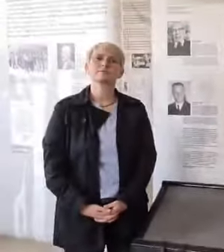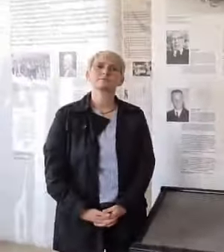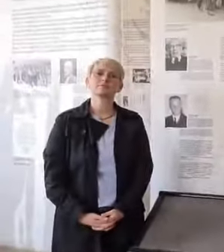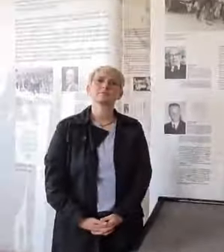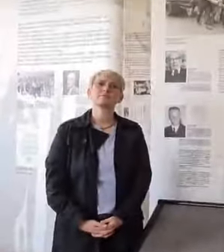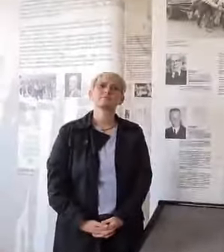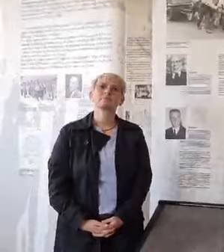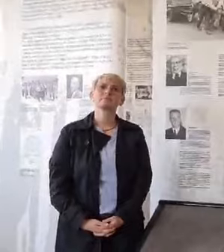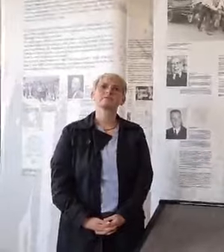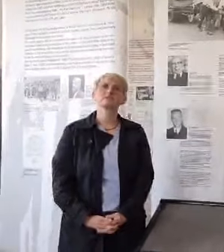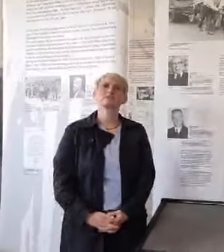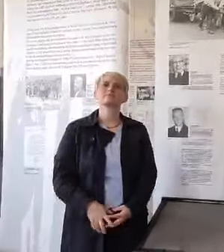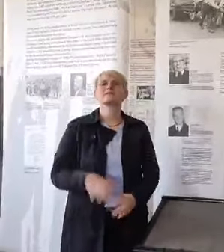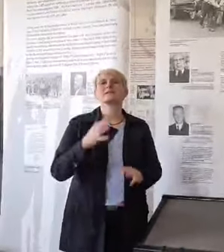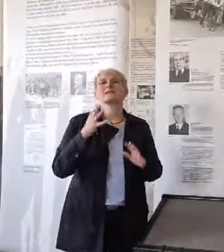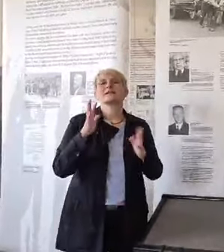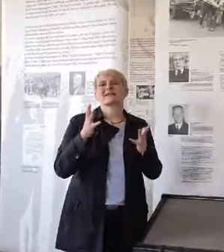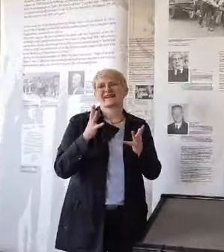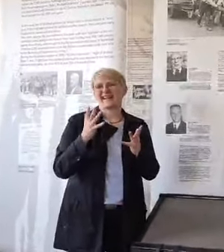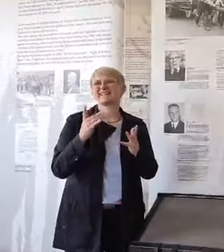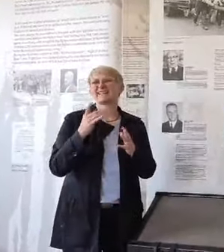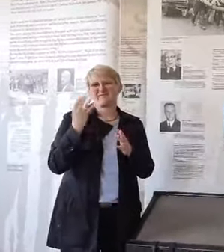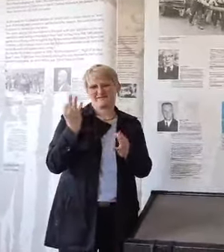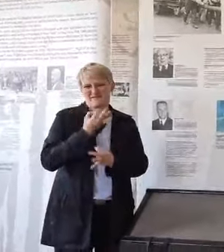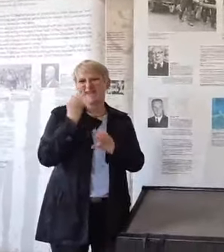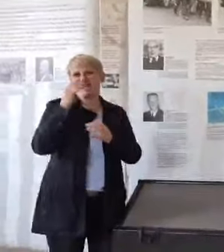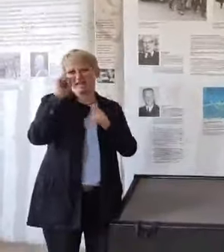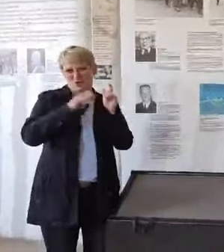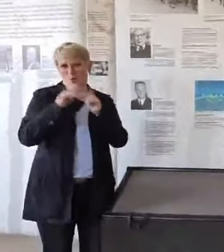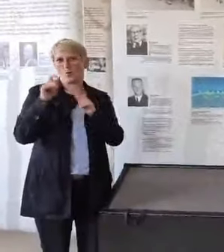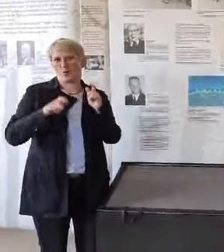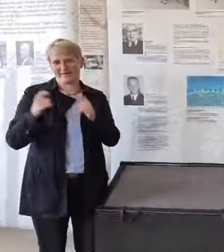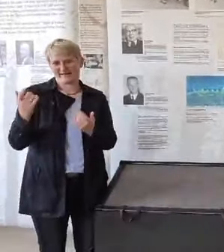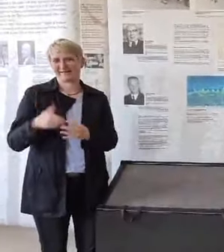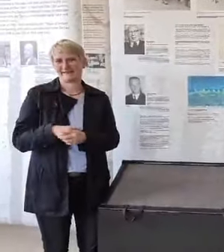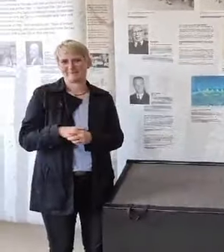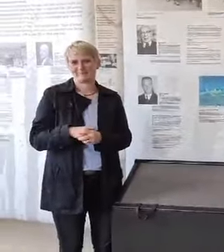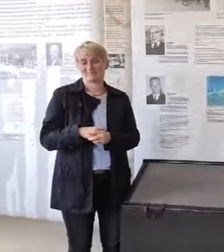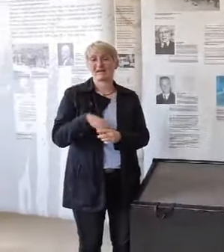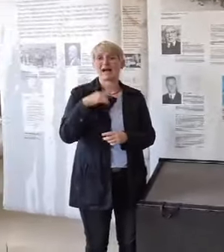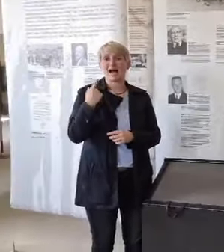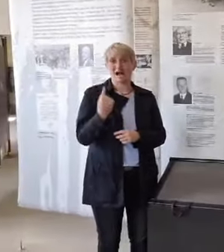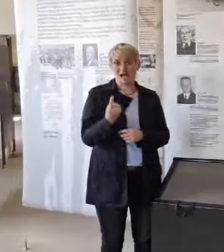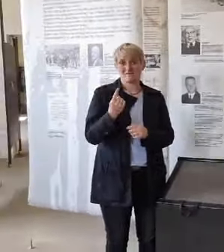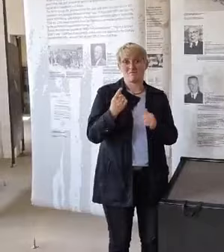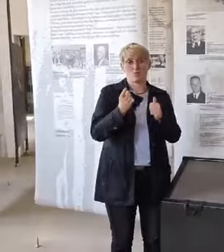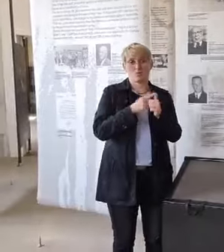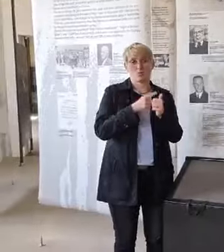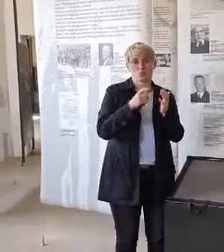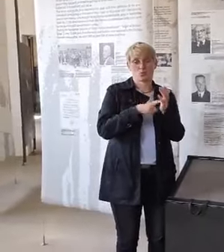Man sieht, sind relativ wenig. Das liegt zum einen daran, dass natürlich viele der Inhaftierten